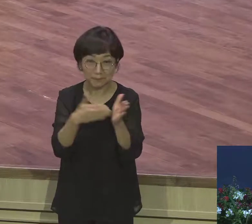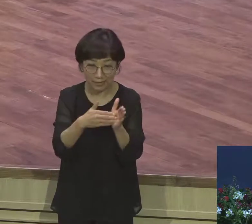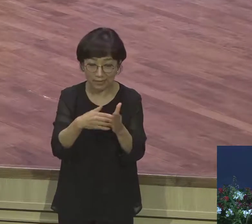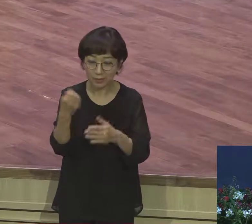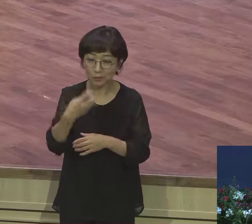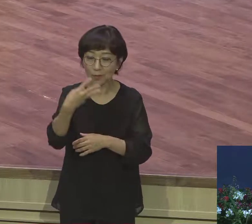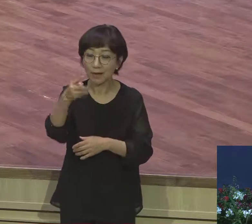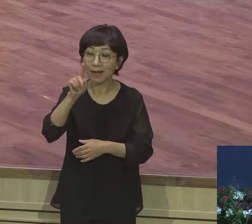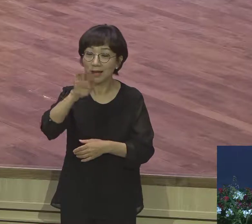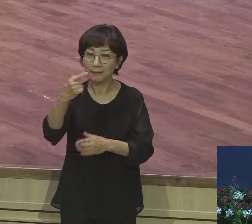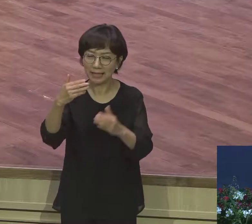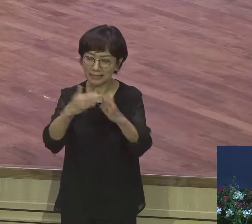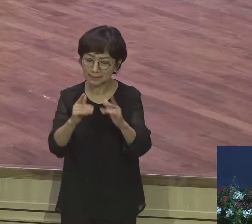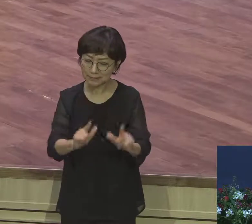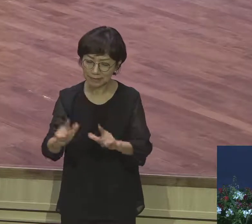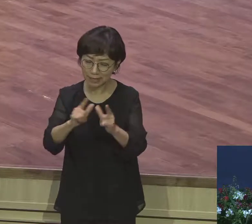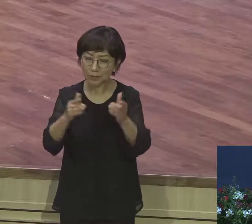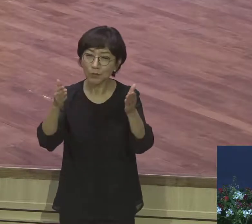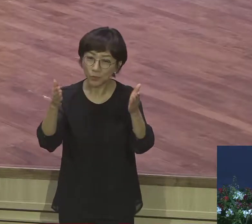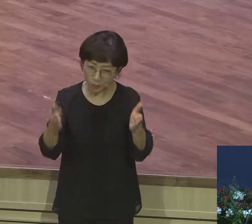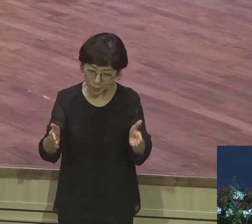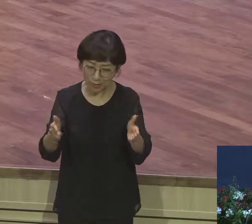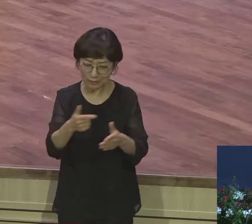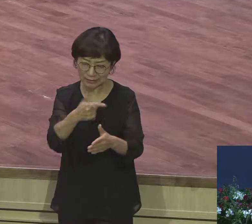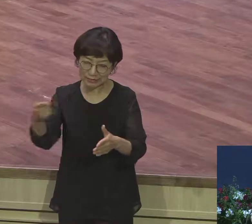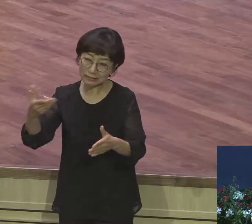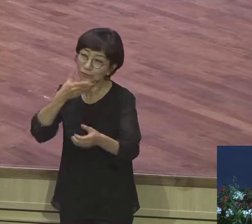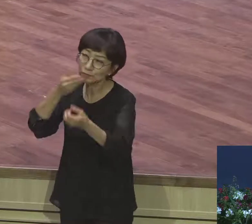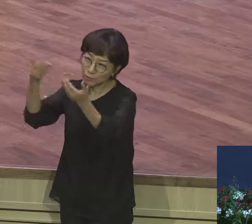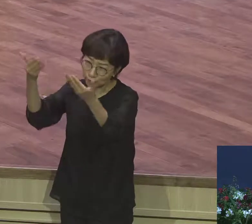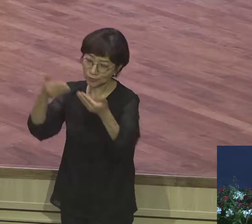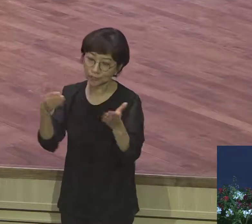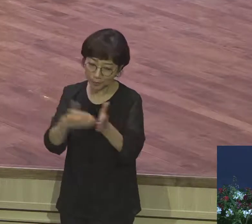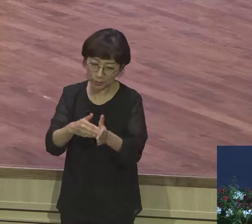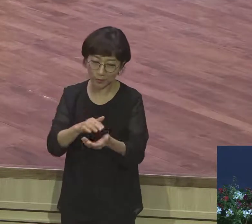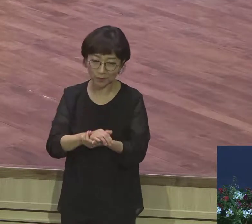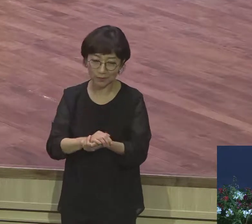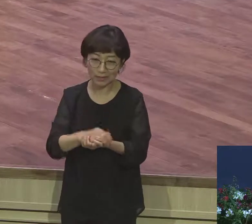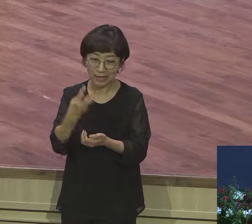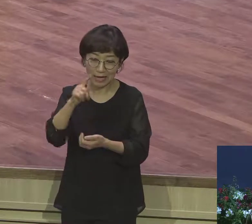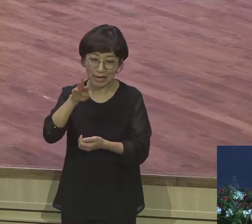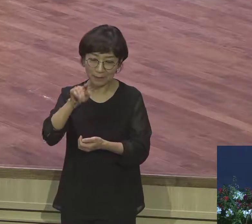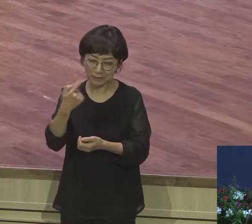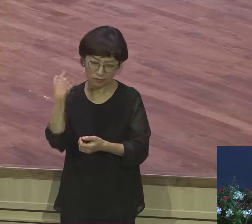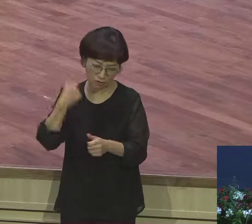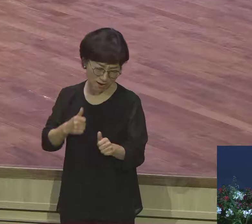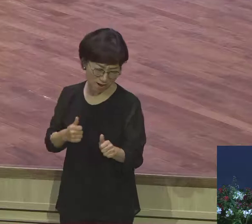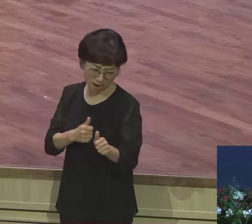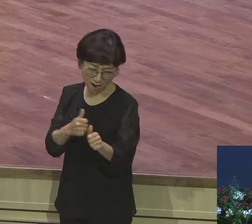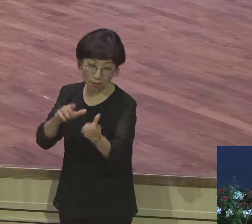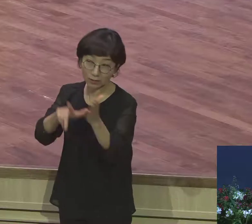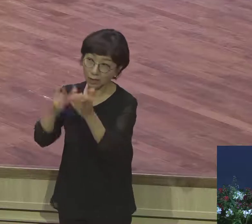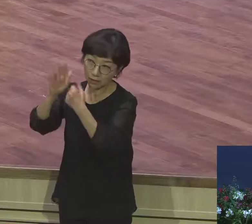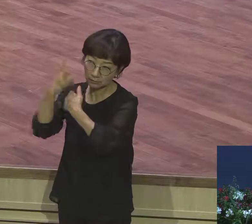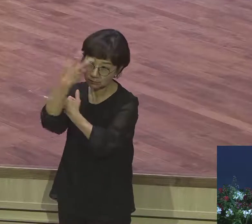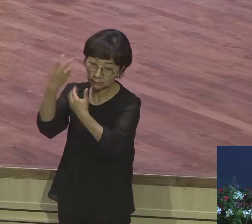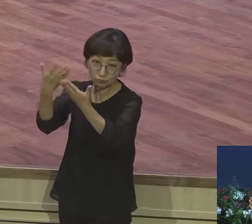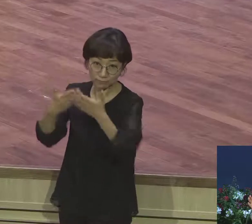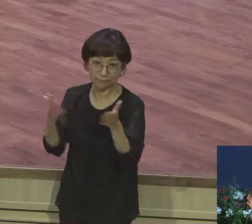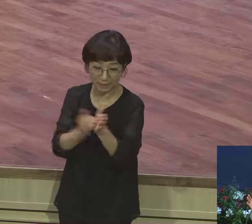추격을 했지만 하나님이 지켜주었습니다 특별히 가난을 향하는데 하나님 군대가 격겹이